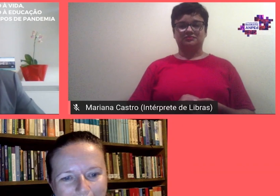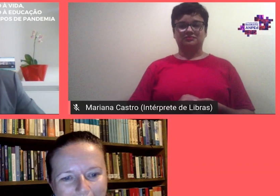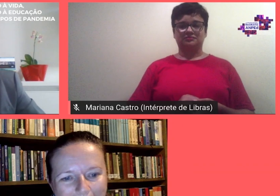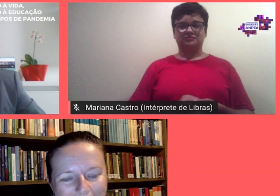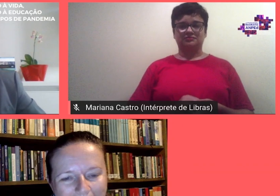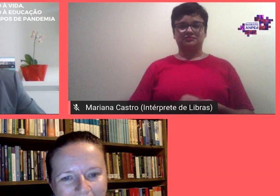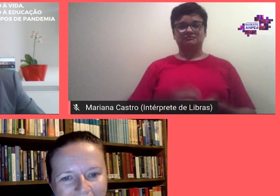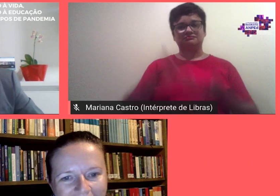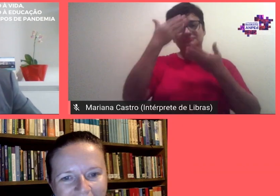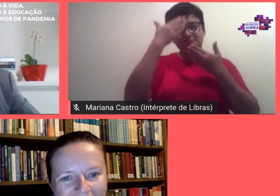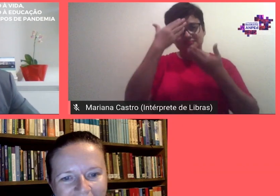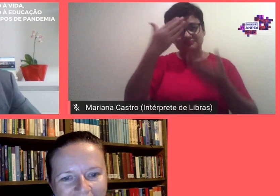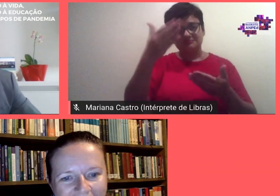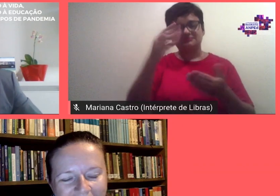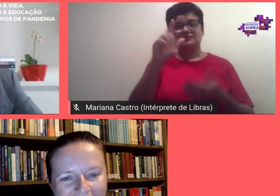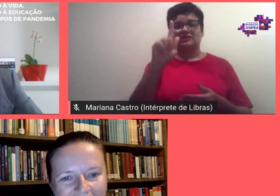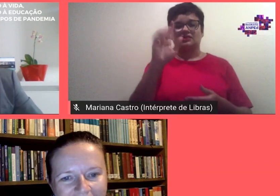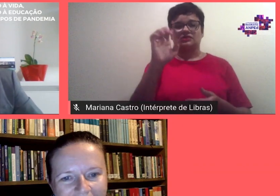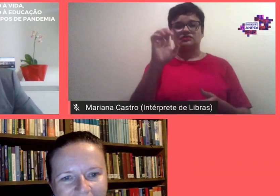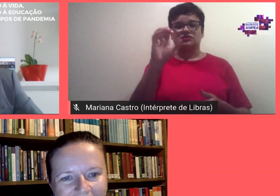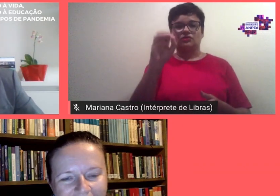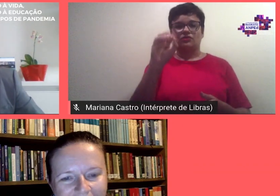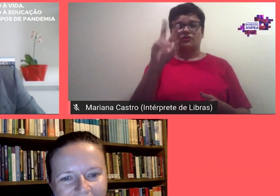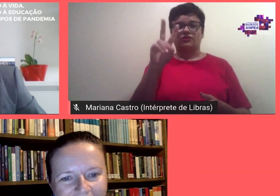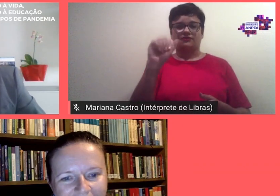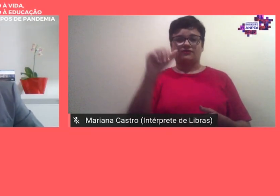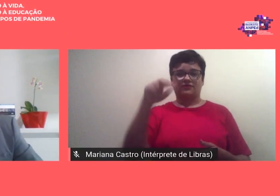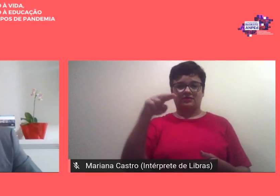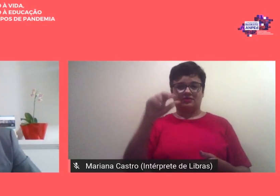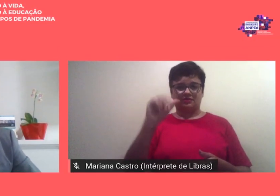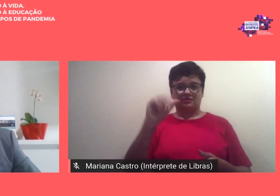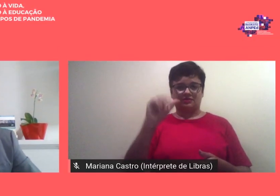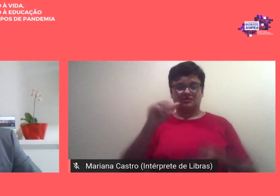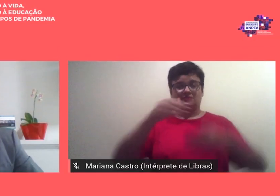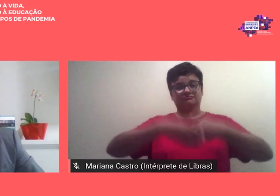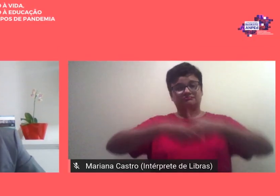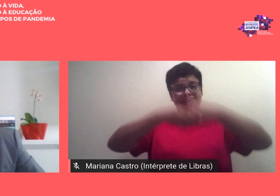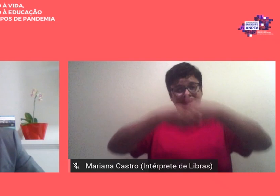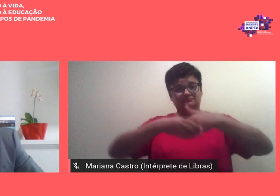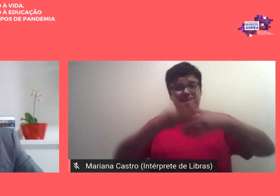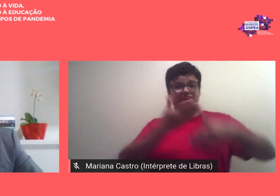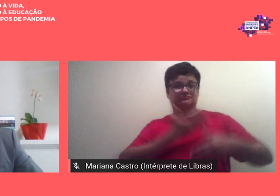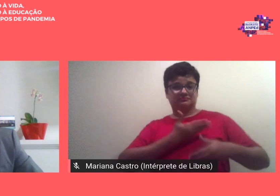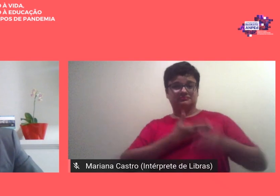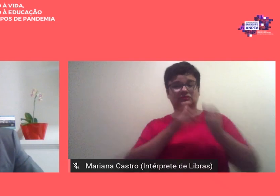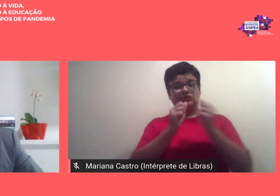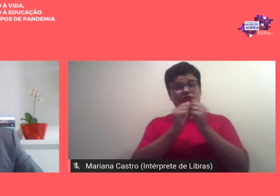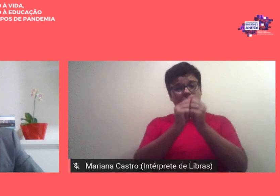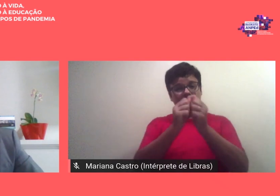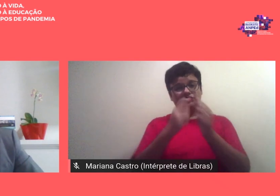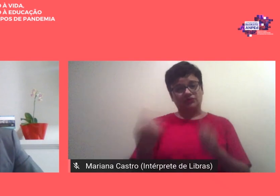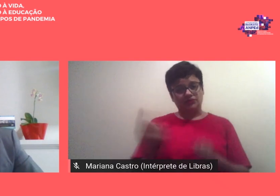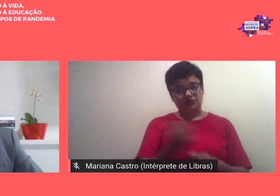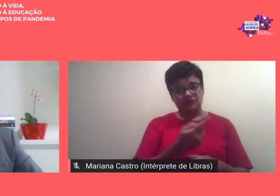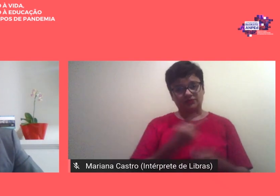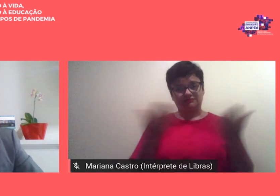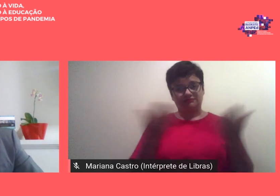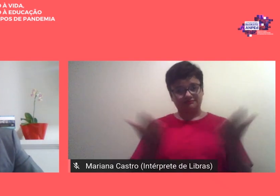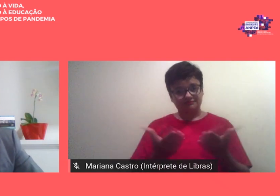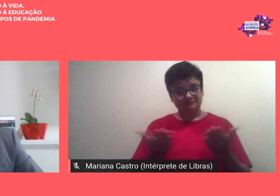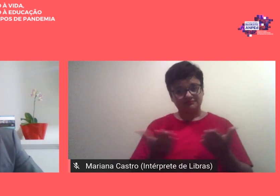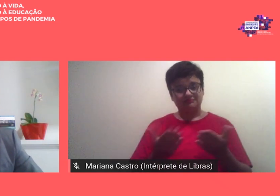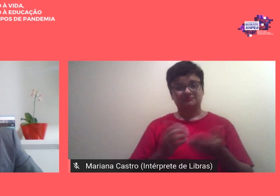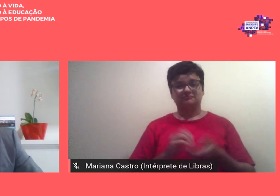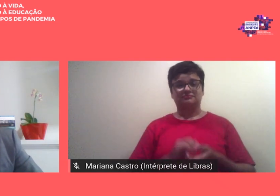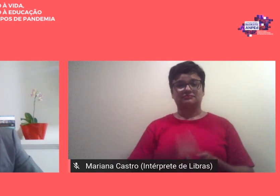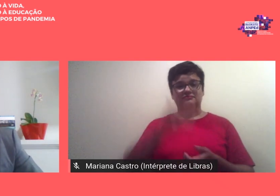agradeço a Giovana cumprimento os colegas que estão conosco nessa sessão e quem